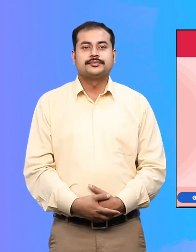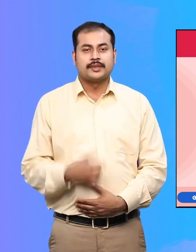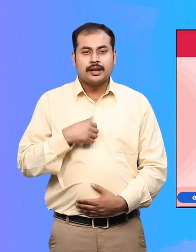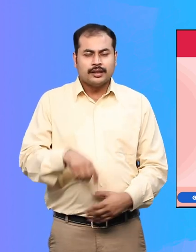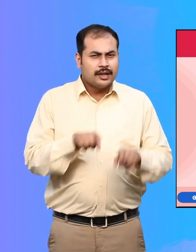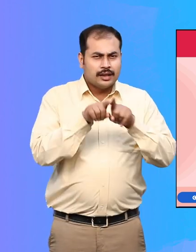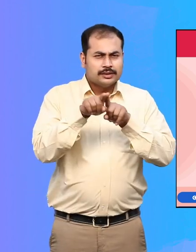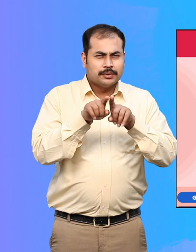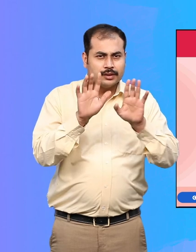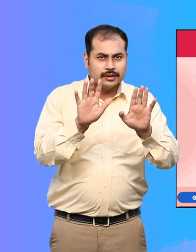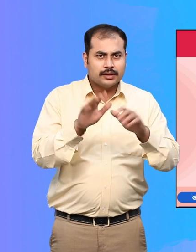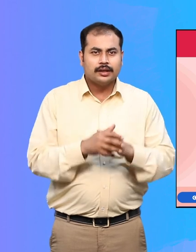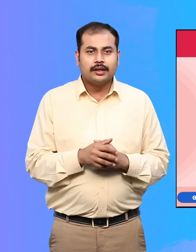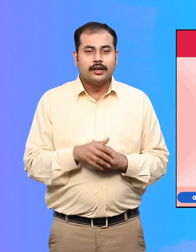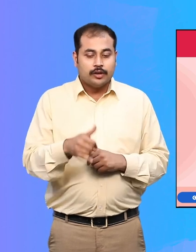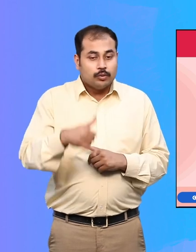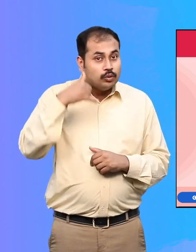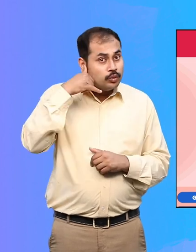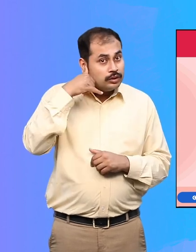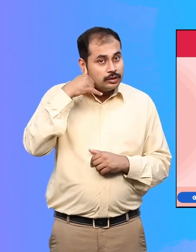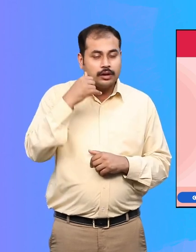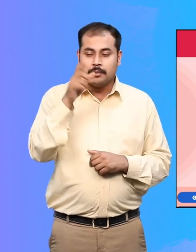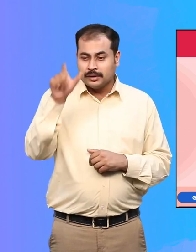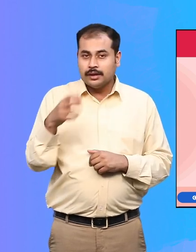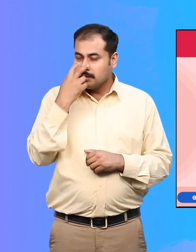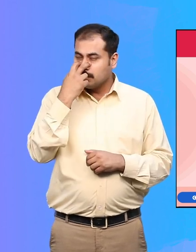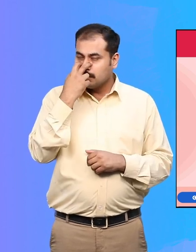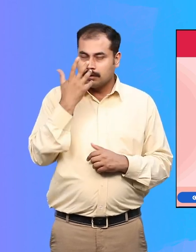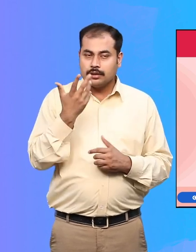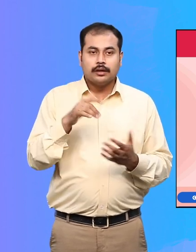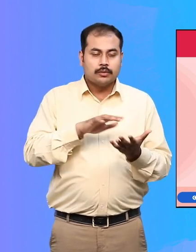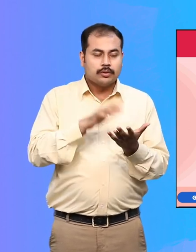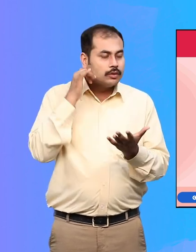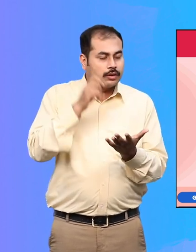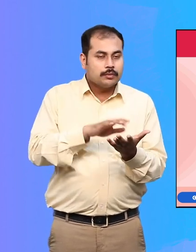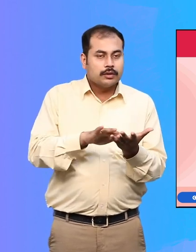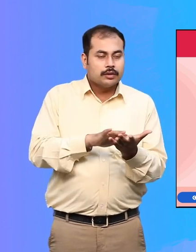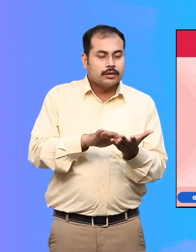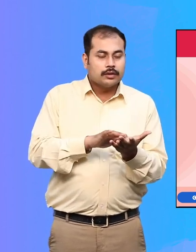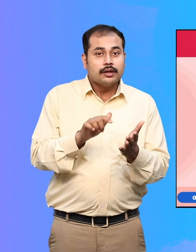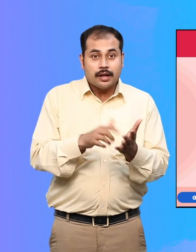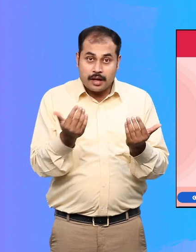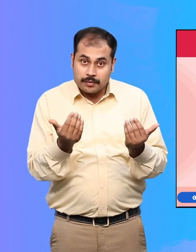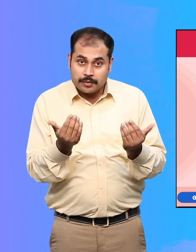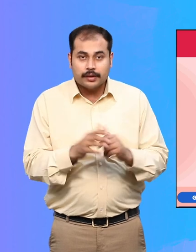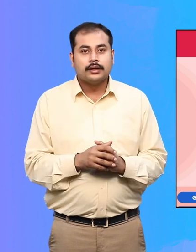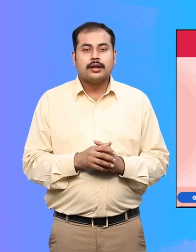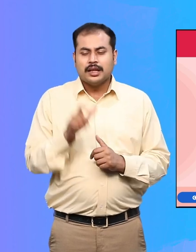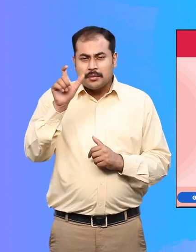जैसे के ब्रेल बटन वाले टेलिफोन या फिर ऐसे टेलिफोन जिसकी आवाज उची की जा